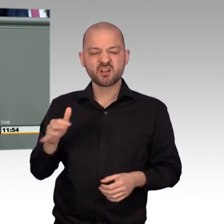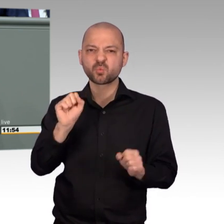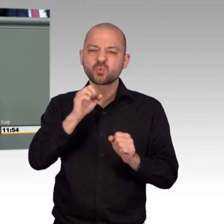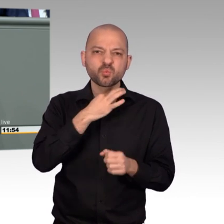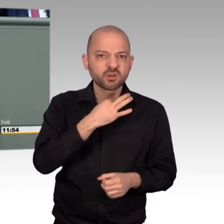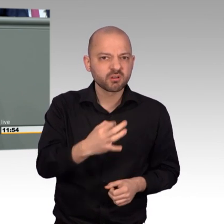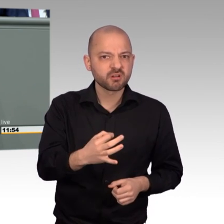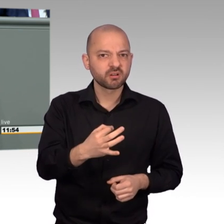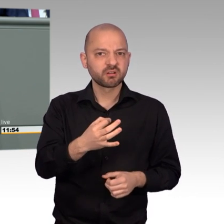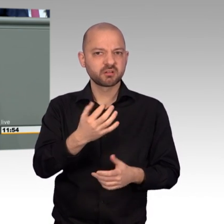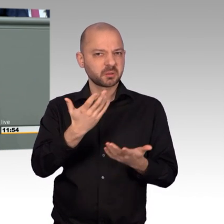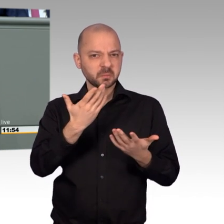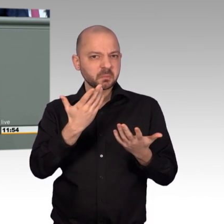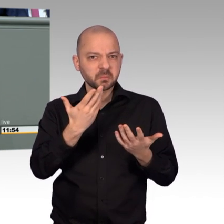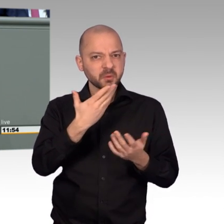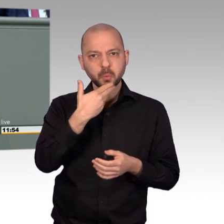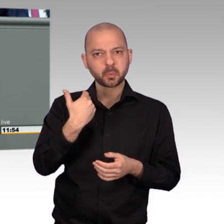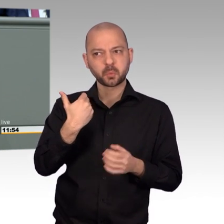brandgefährliche Ignoranz, die muss jetzt endlich aufhören.